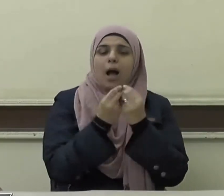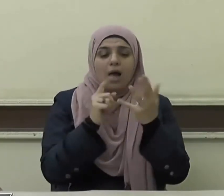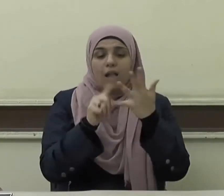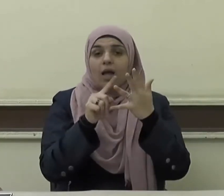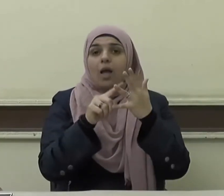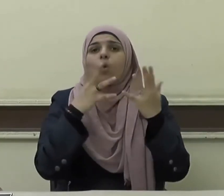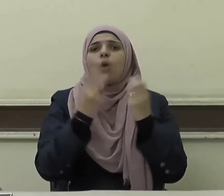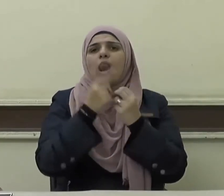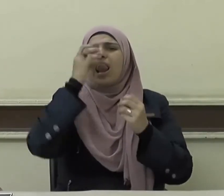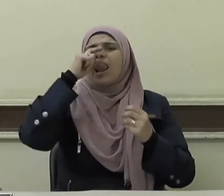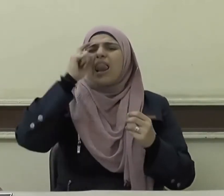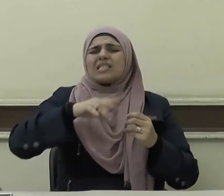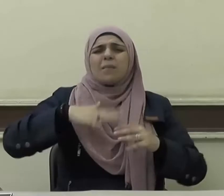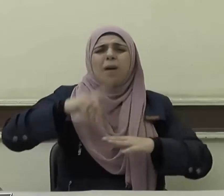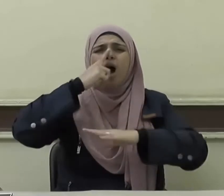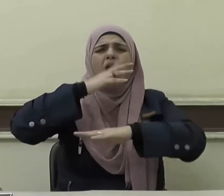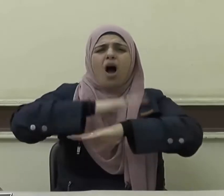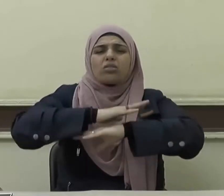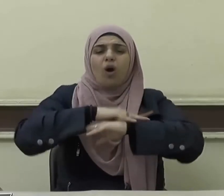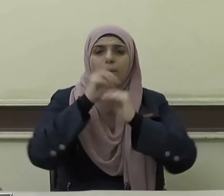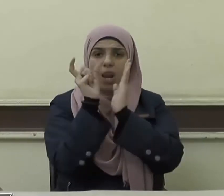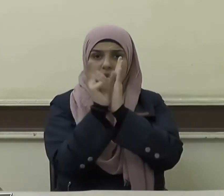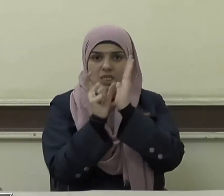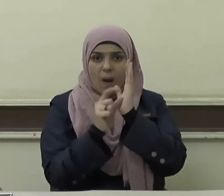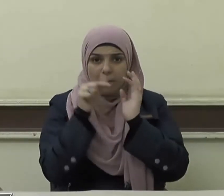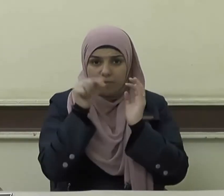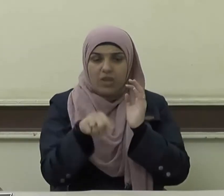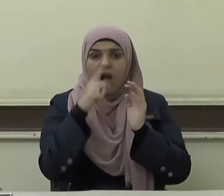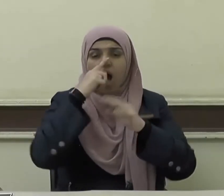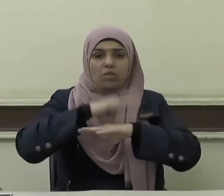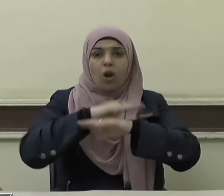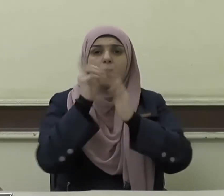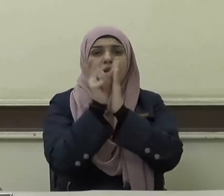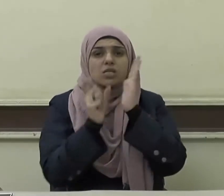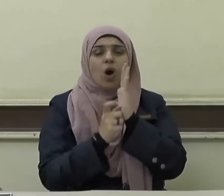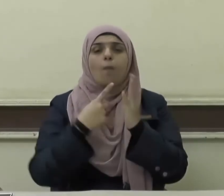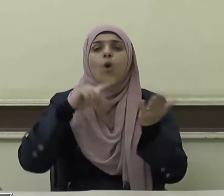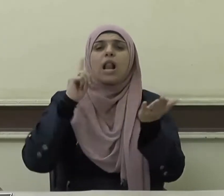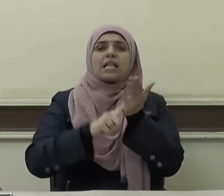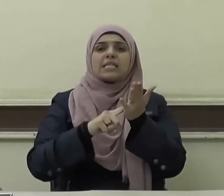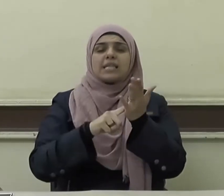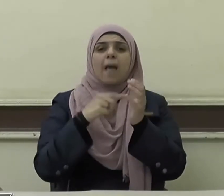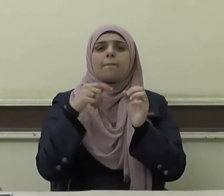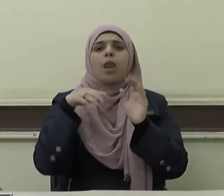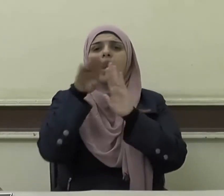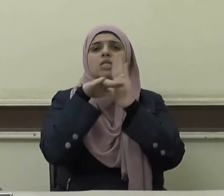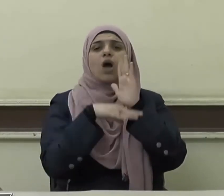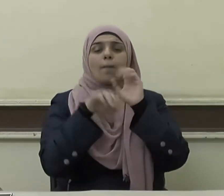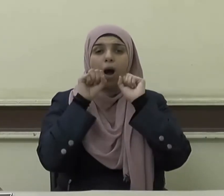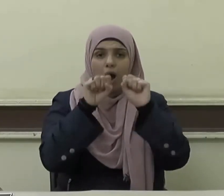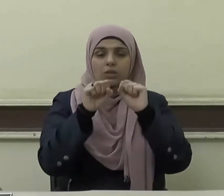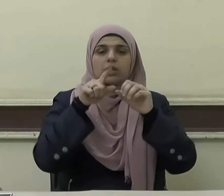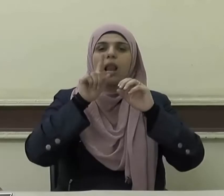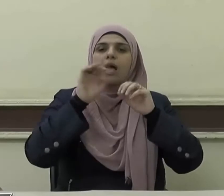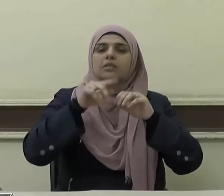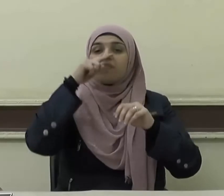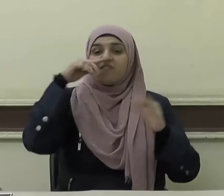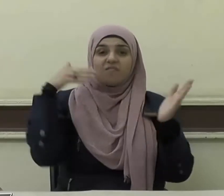فباحترام النظام والالتزام بضوابطه يسود